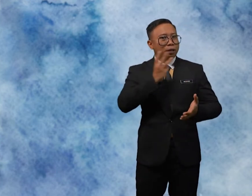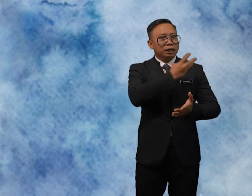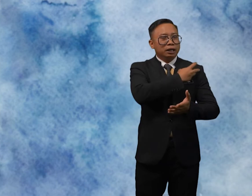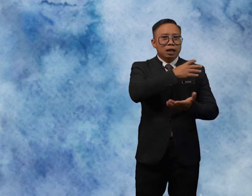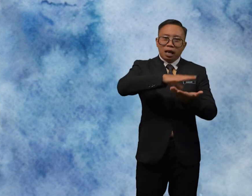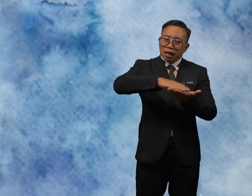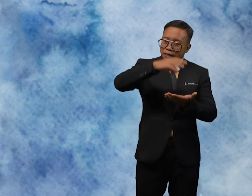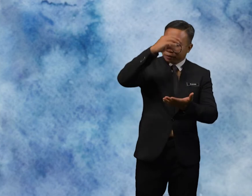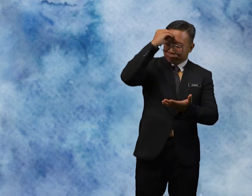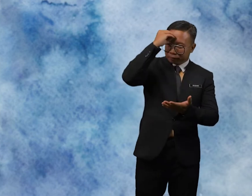Learn